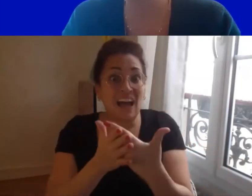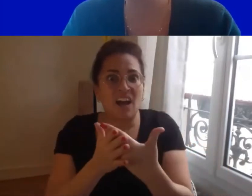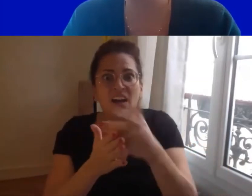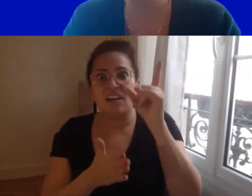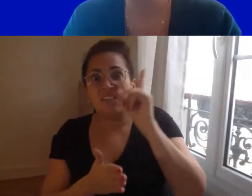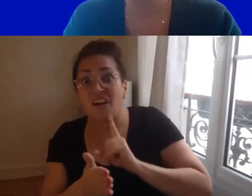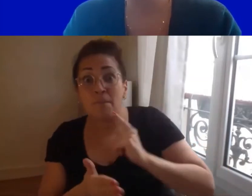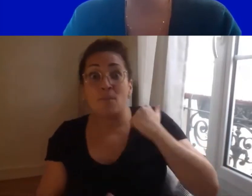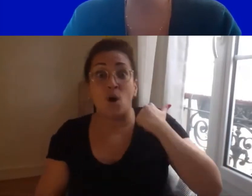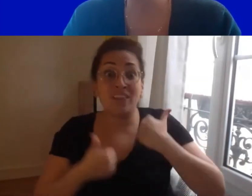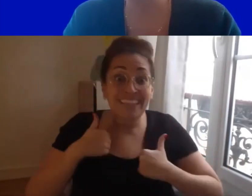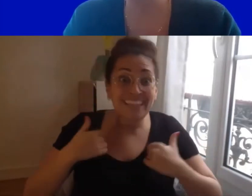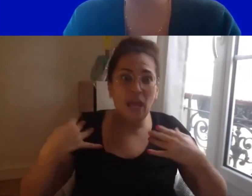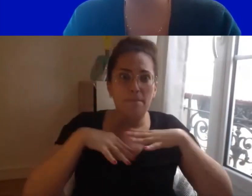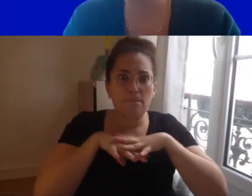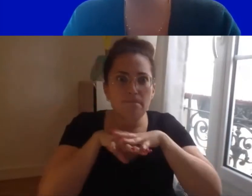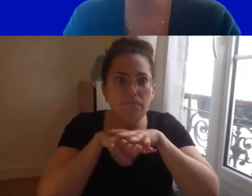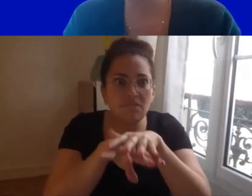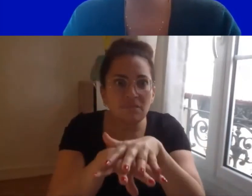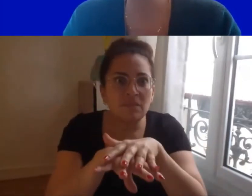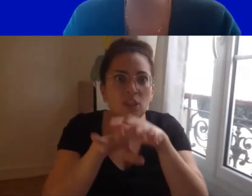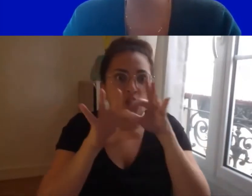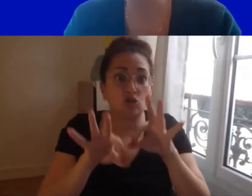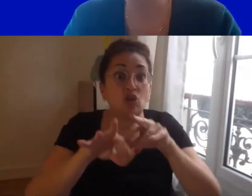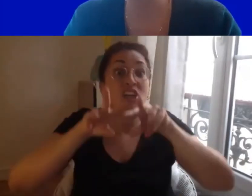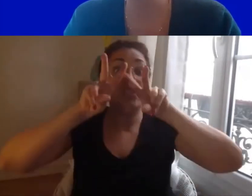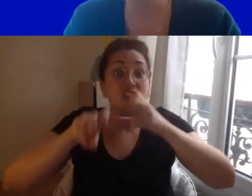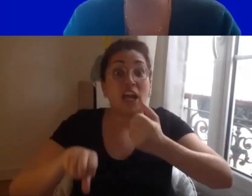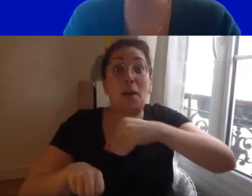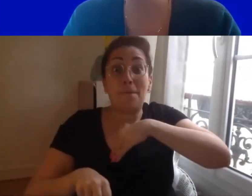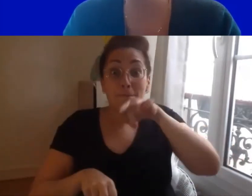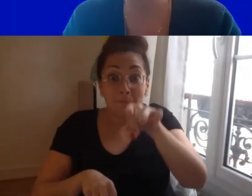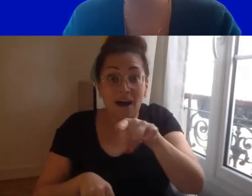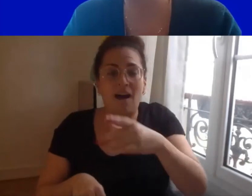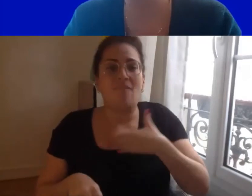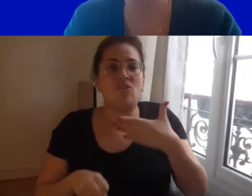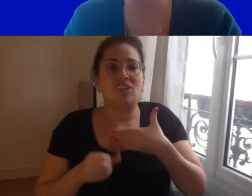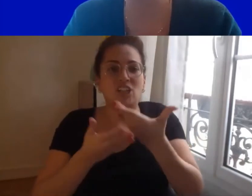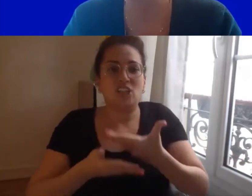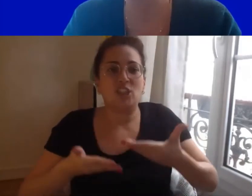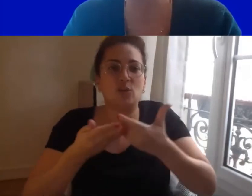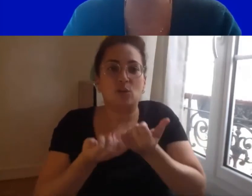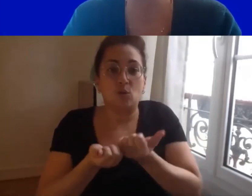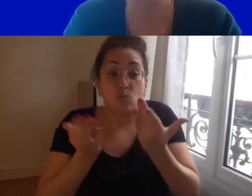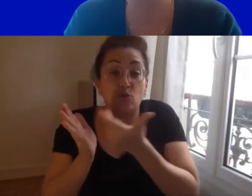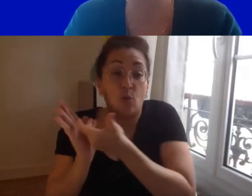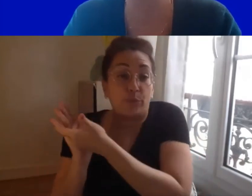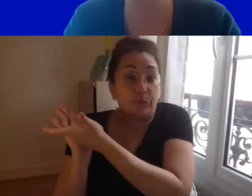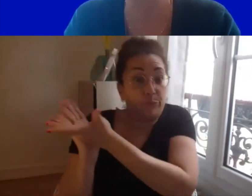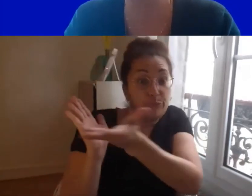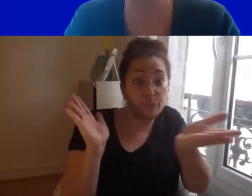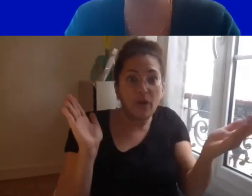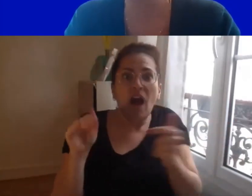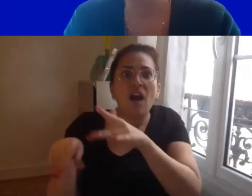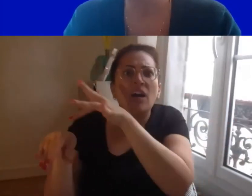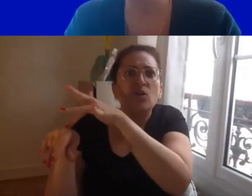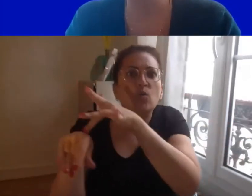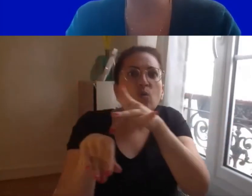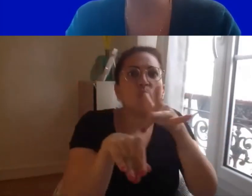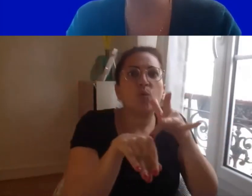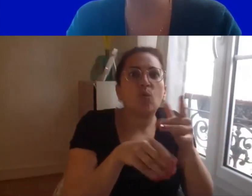on peut aller aussi explorer toutes ces situations qui nous permettent de mieux comprendre et tout à l'heure Fanny Guénière qui dans le chat